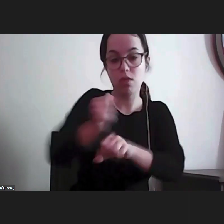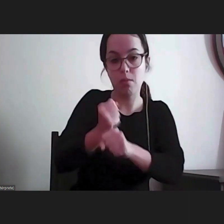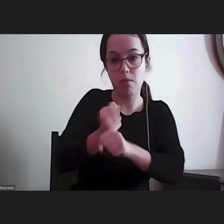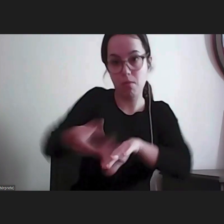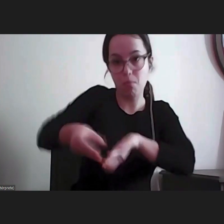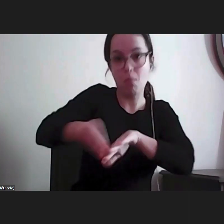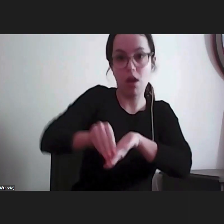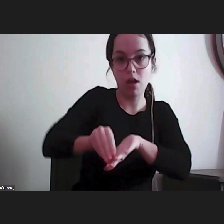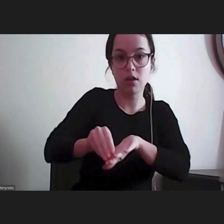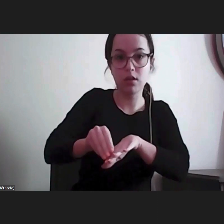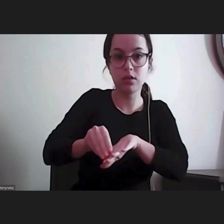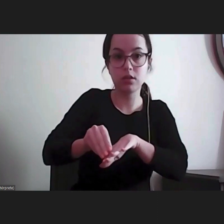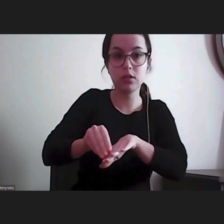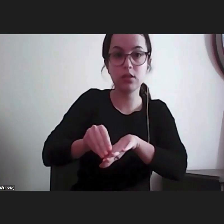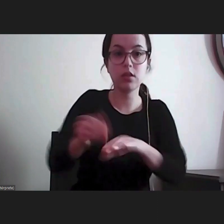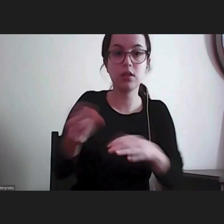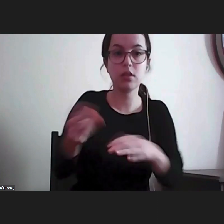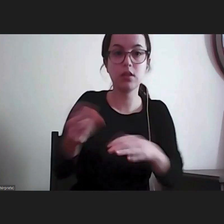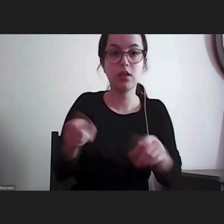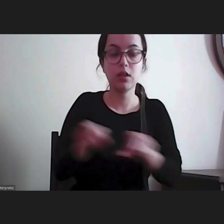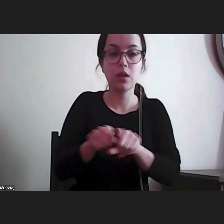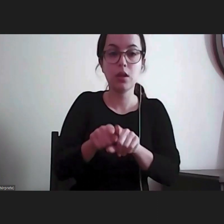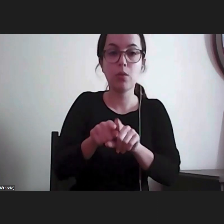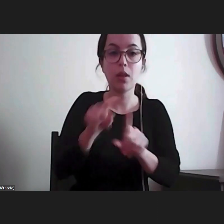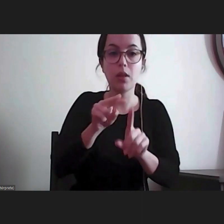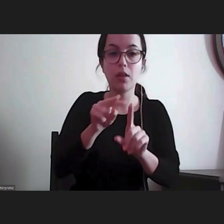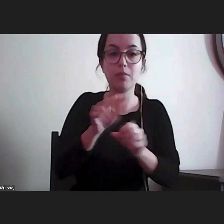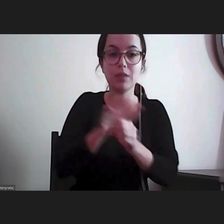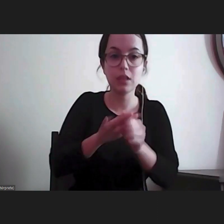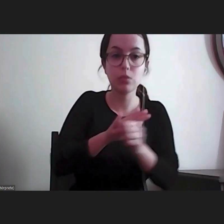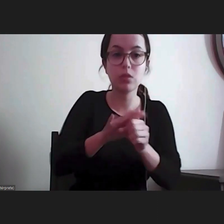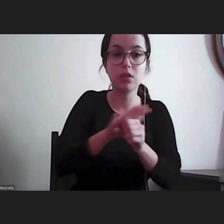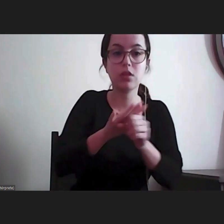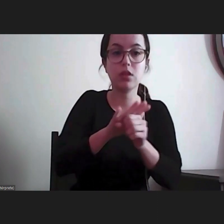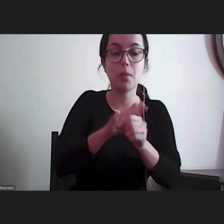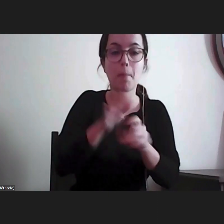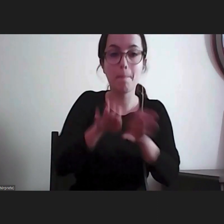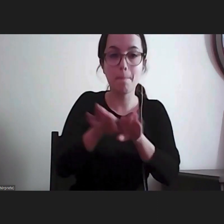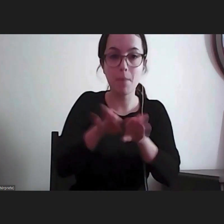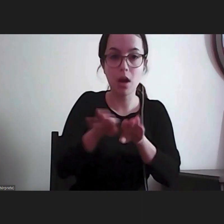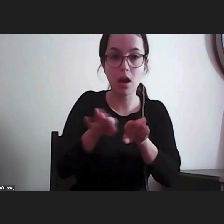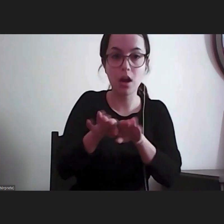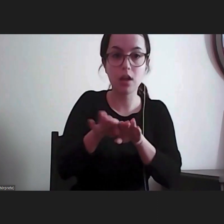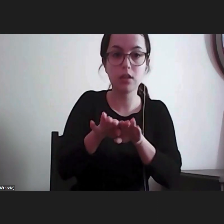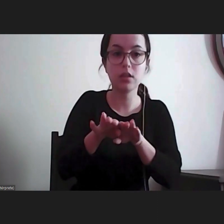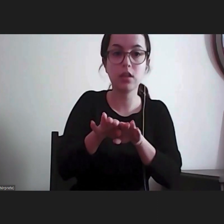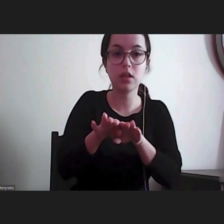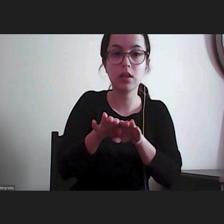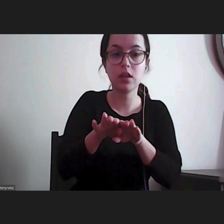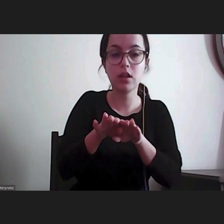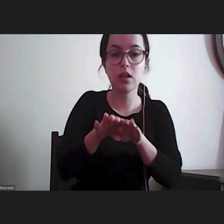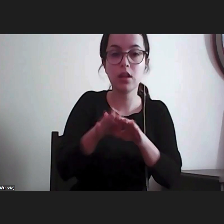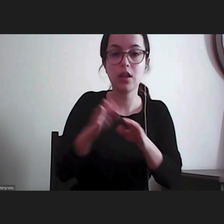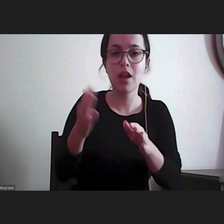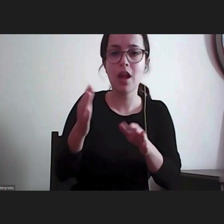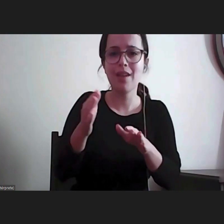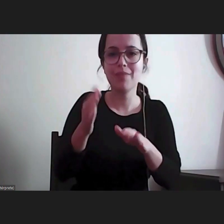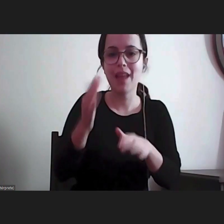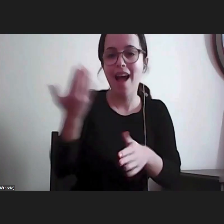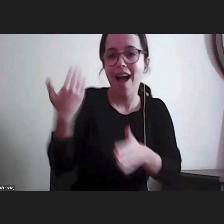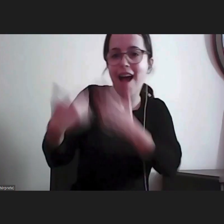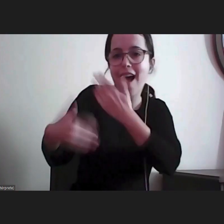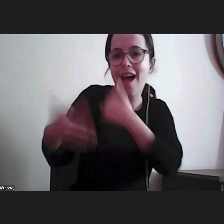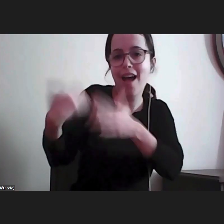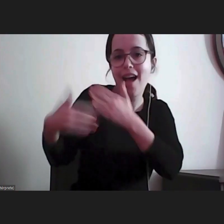quiserem, elas vêm-se enquadrar num estatuto do Provedor e numa prática que já eram pré-existentes. Ou